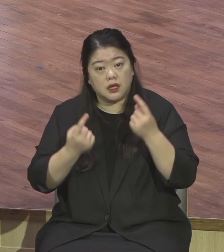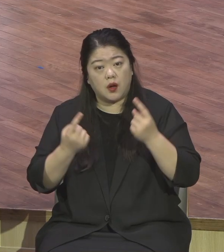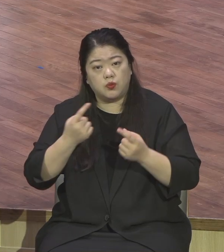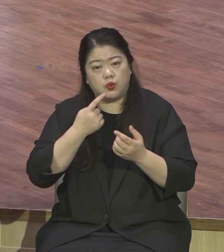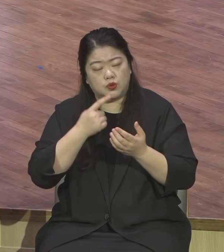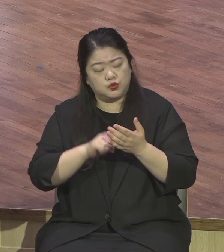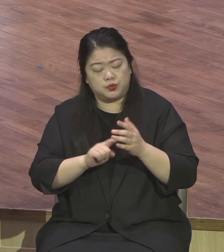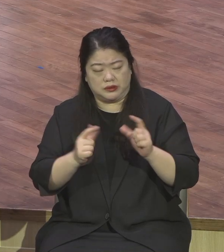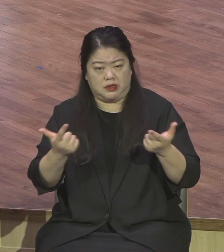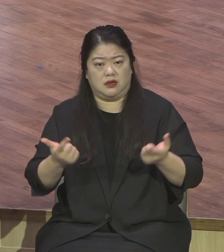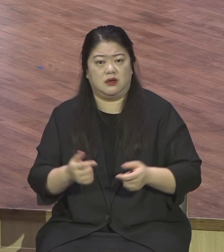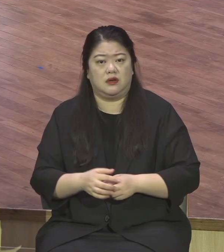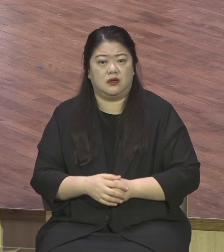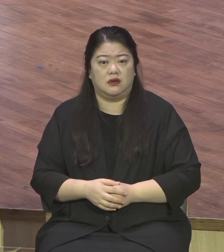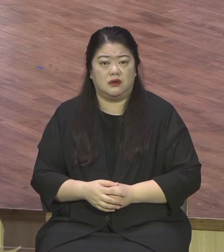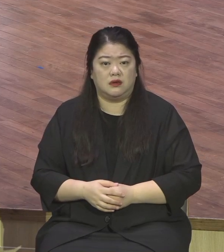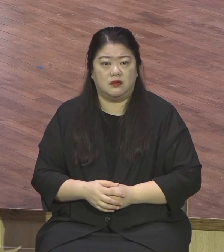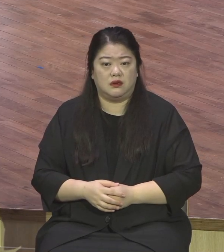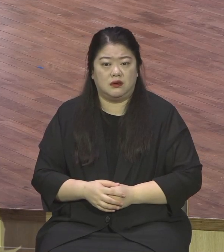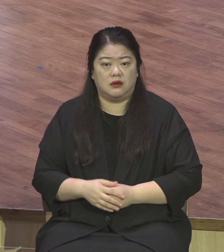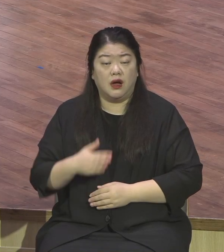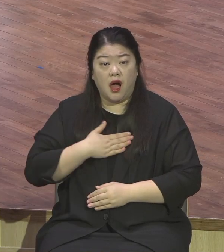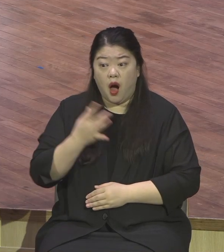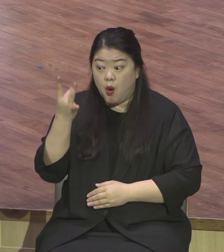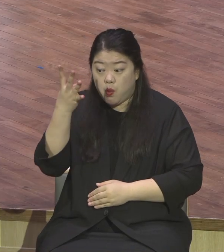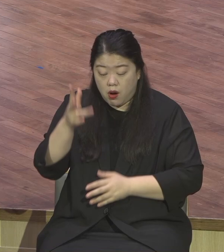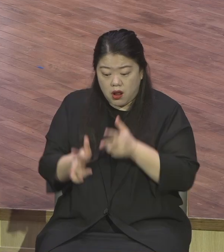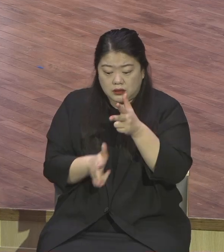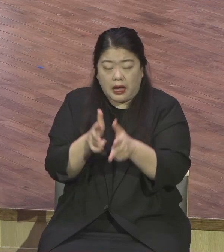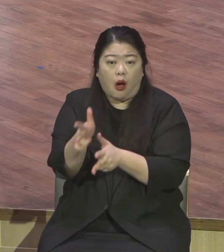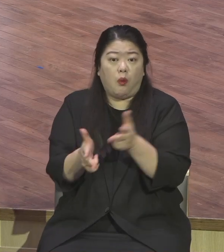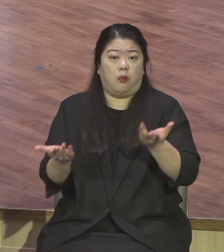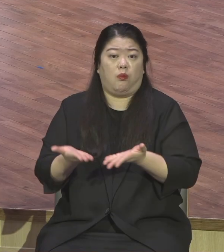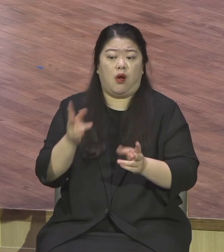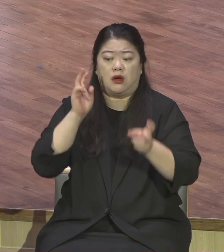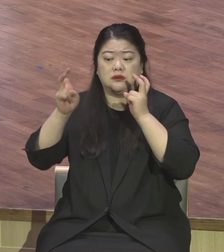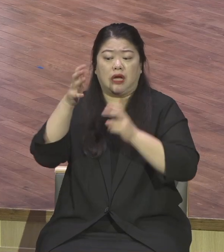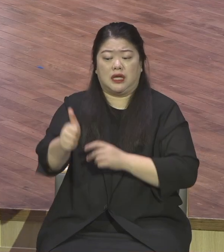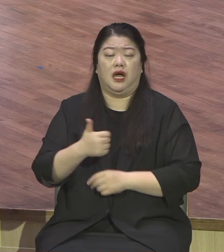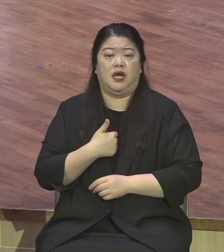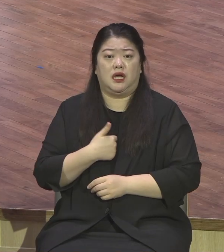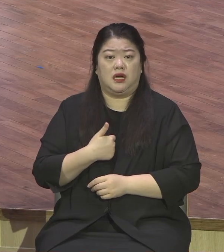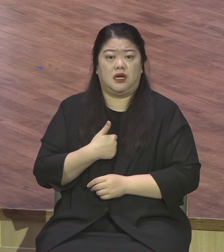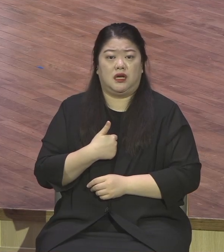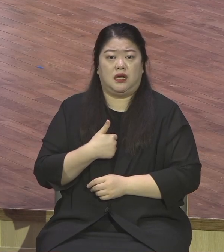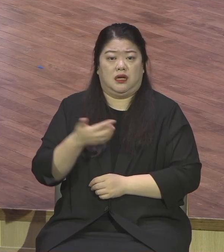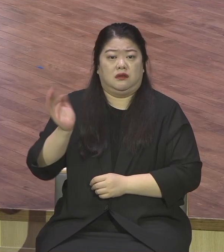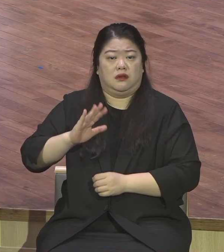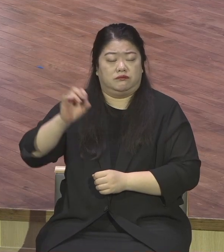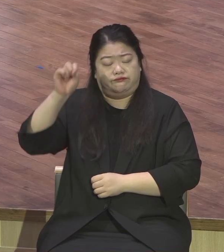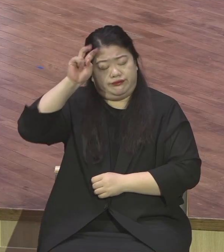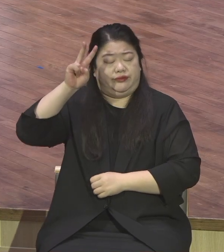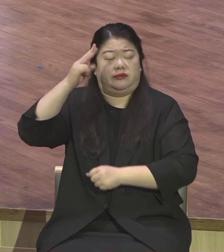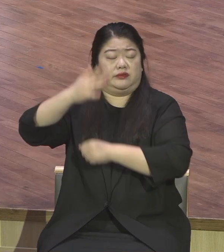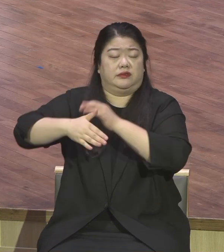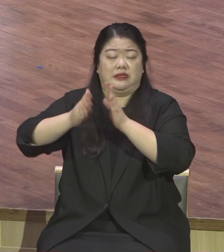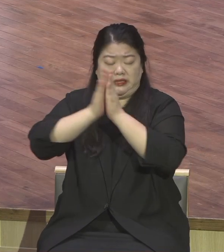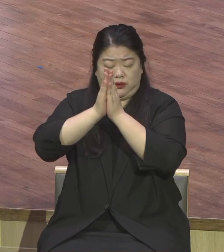가출지에 하나님 목회하래서 하니까 이게 도대체가 이해가 안 되는 개무시를